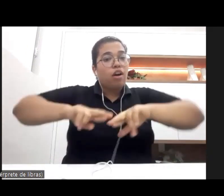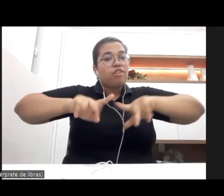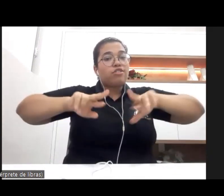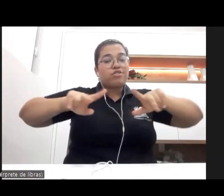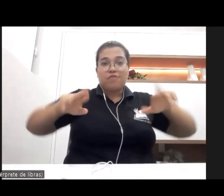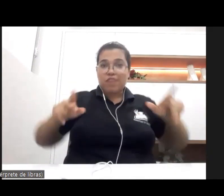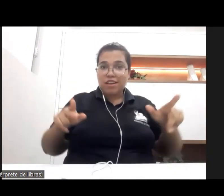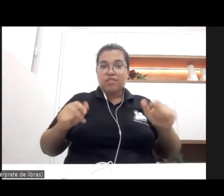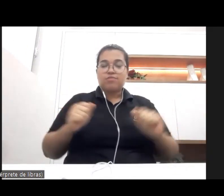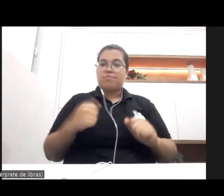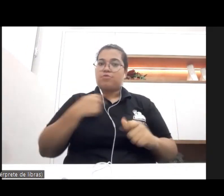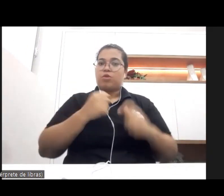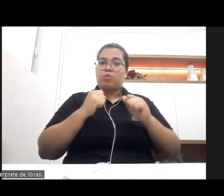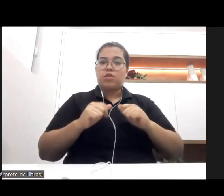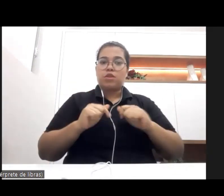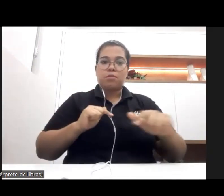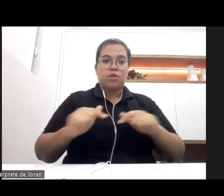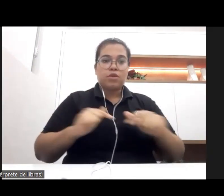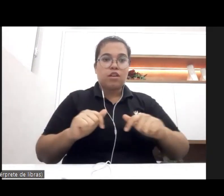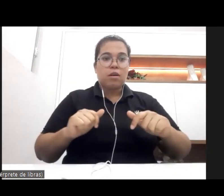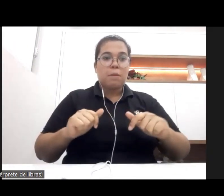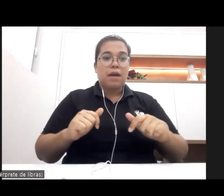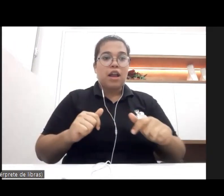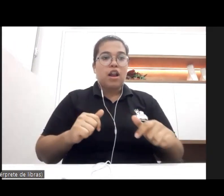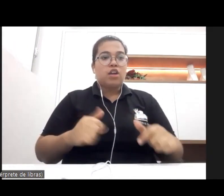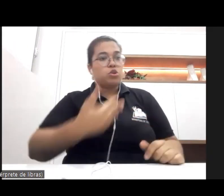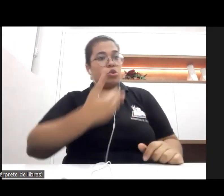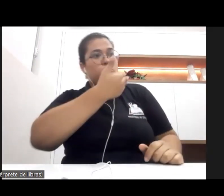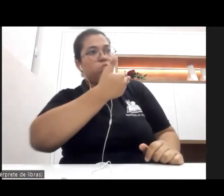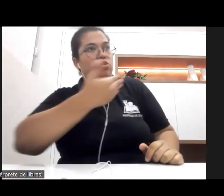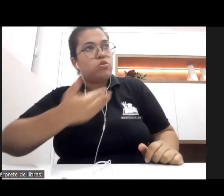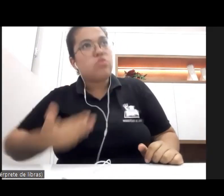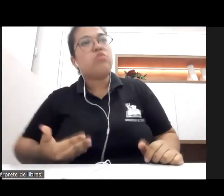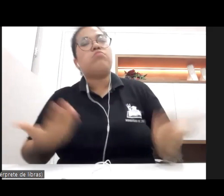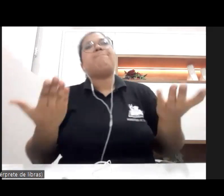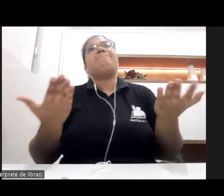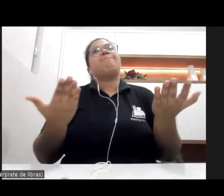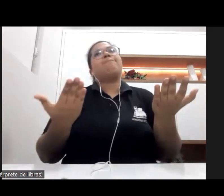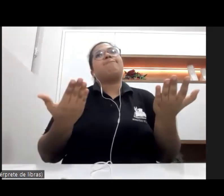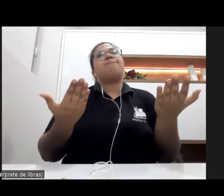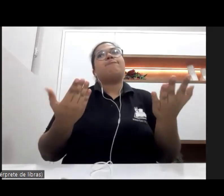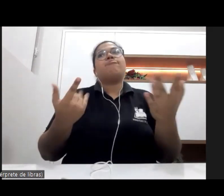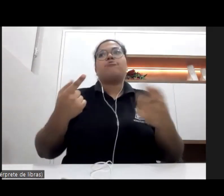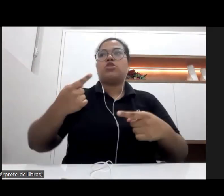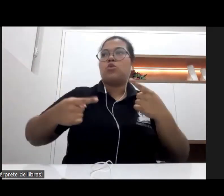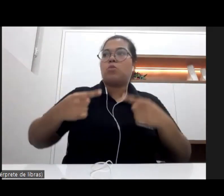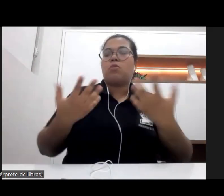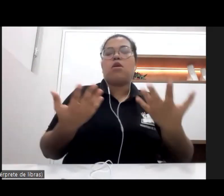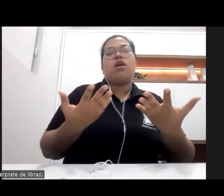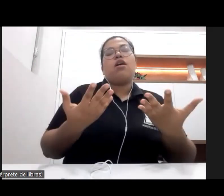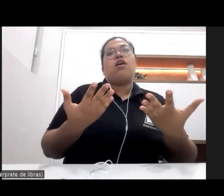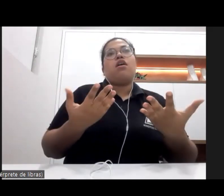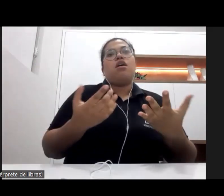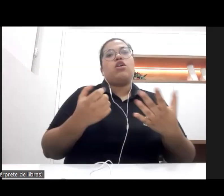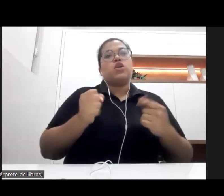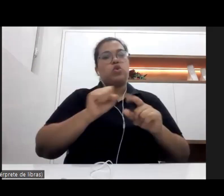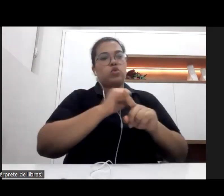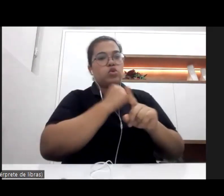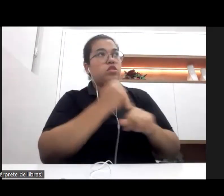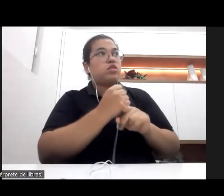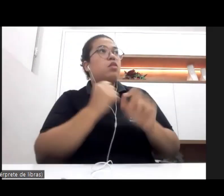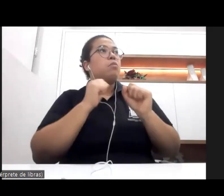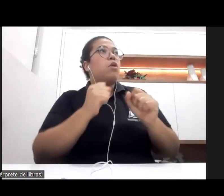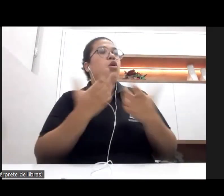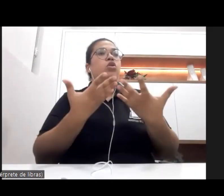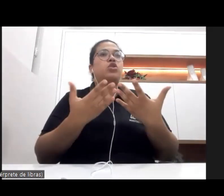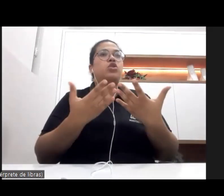realizá-lo na esfera pública, no campo das políticas sociais, sociais, nós podemos atuar junto aos movimentos